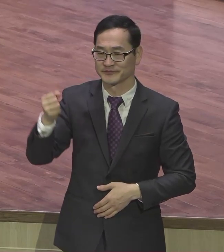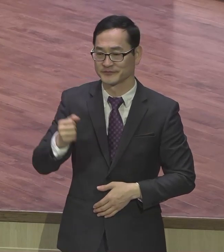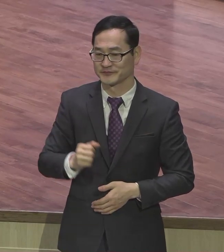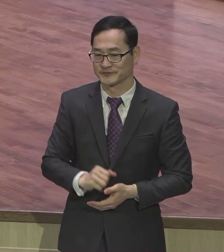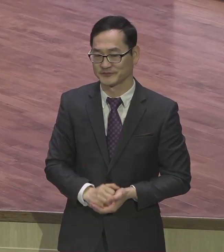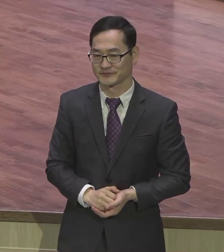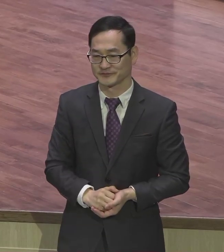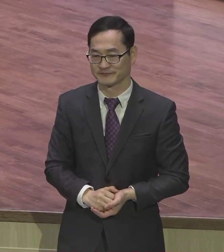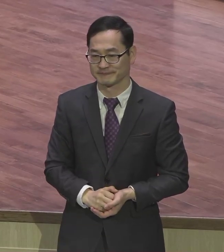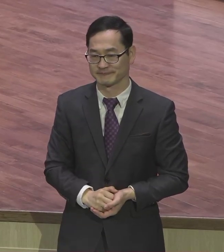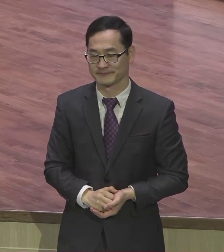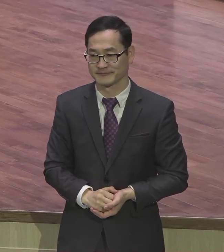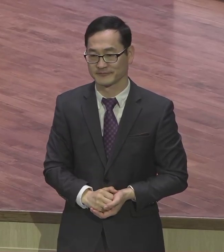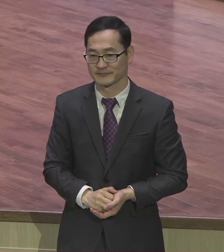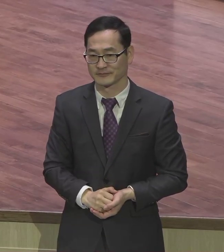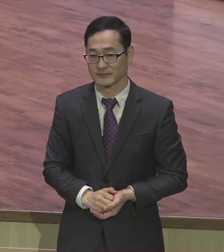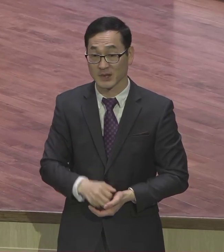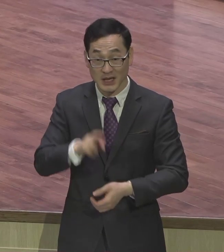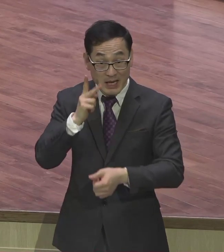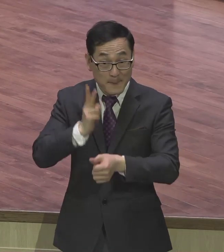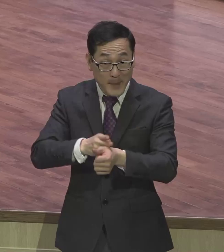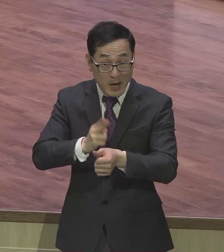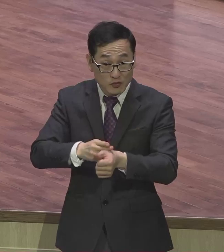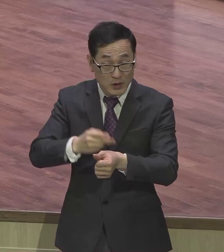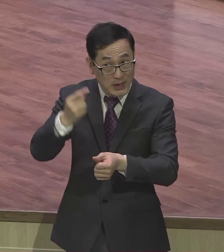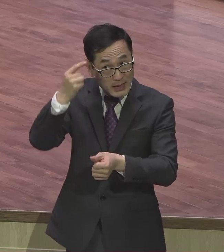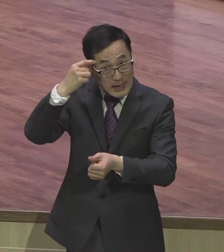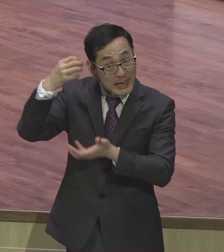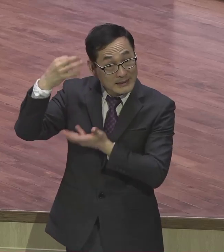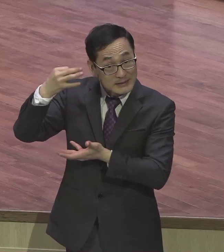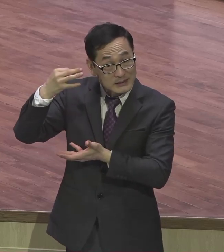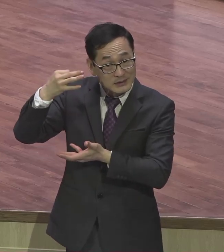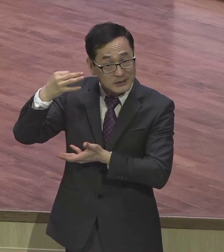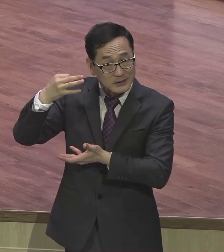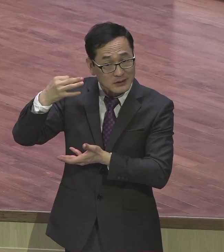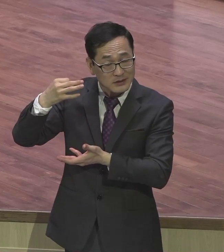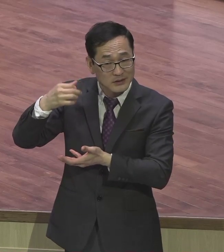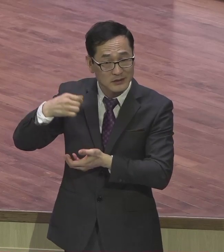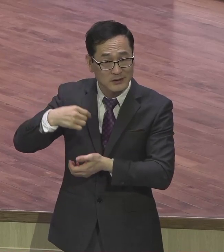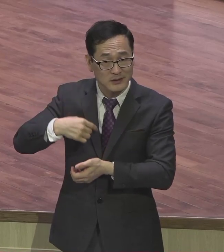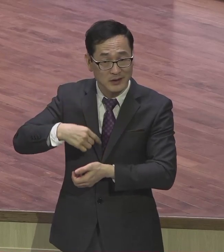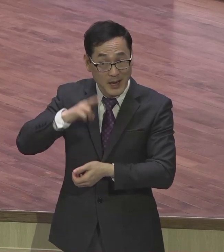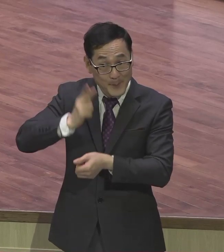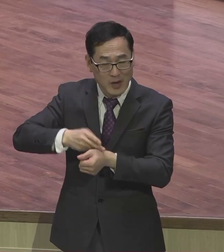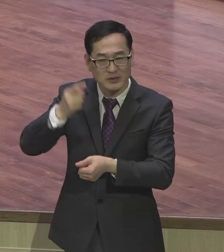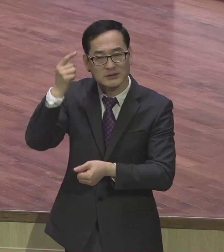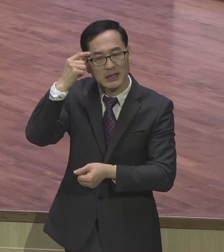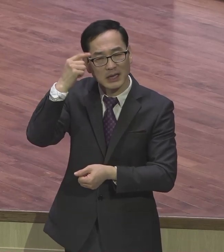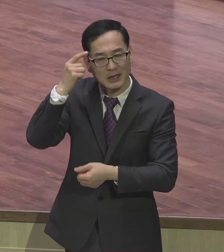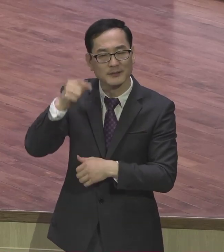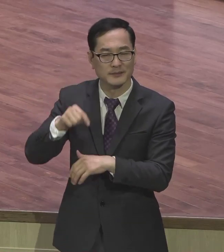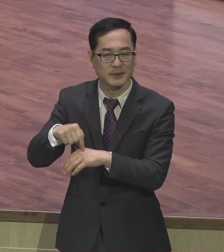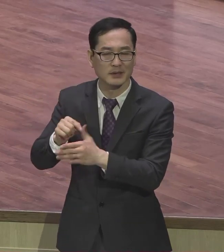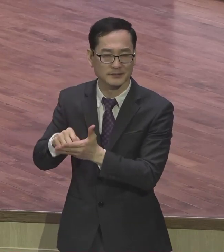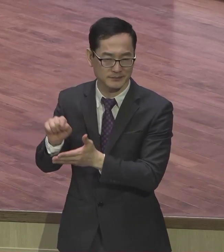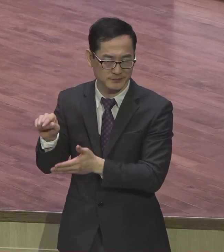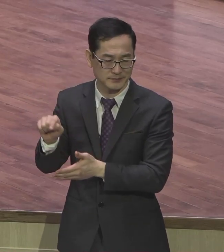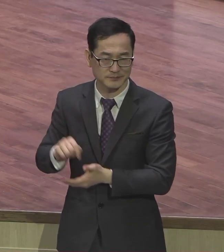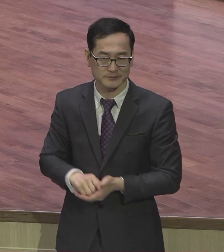이것이 바울의 가치관이고 인생관이었어요 미국 하바드 대학에서 신학과